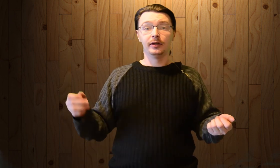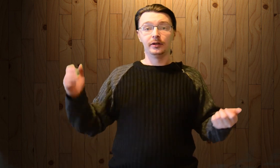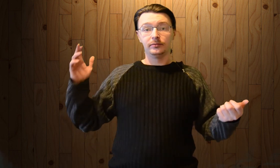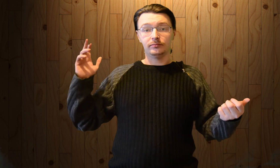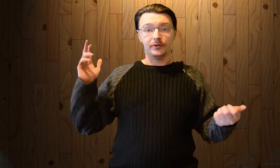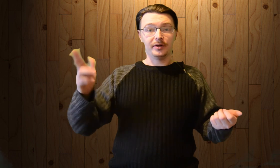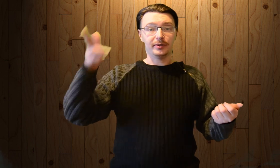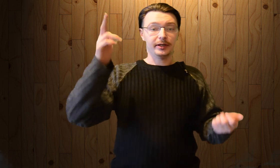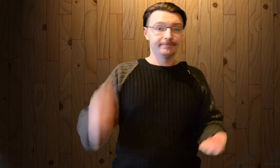Всем пока.